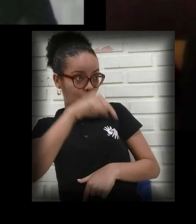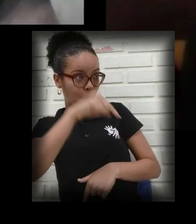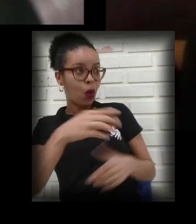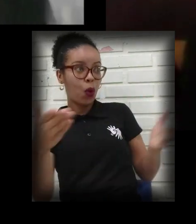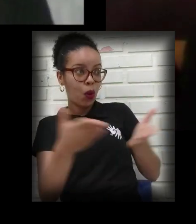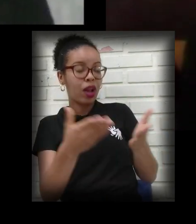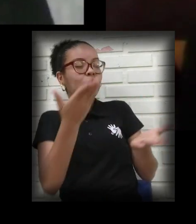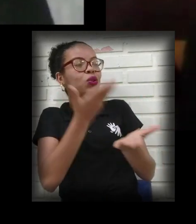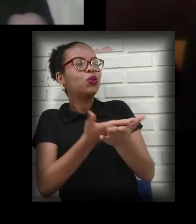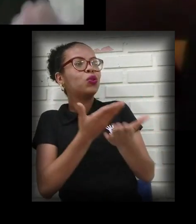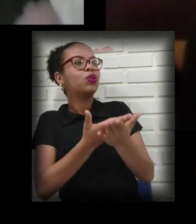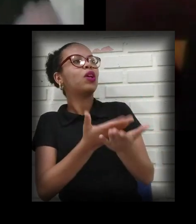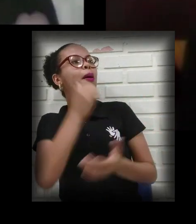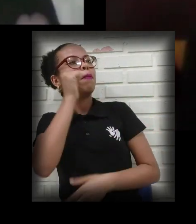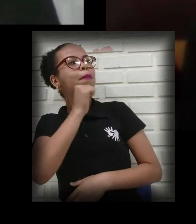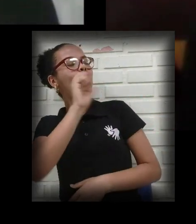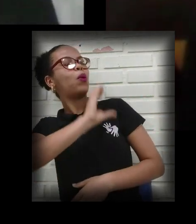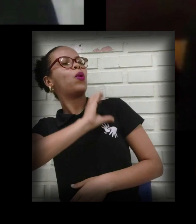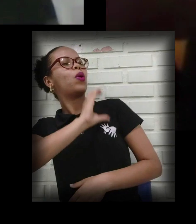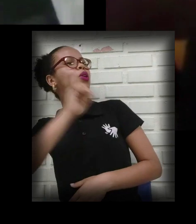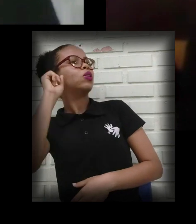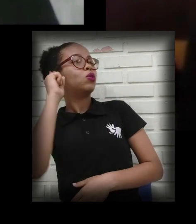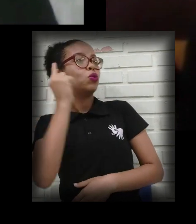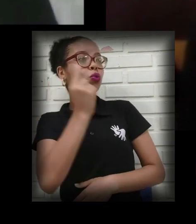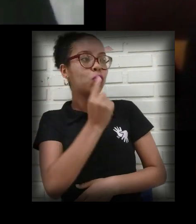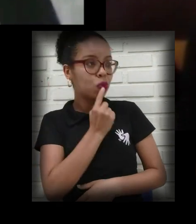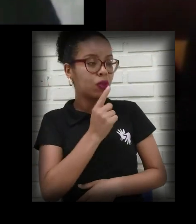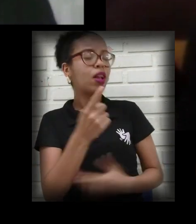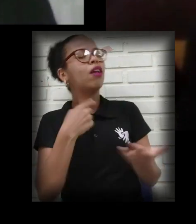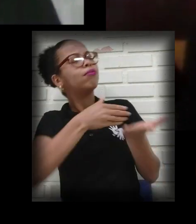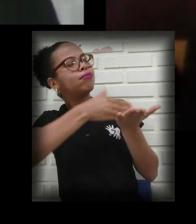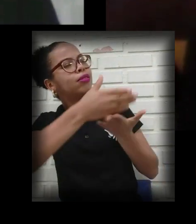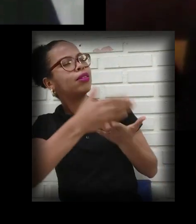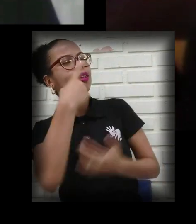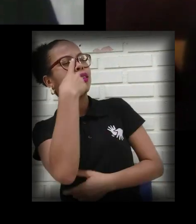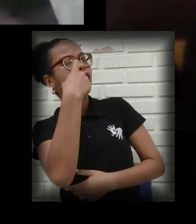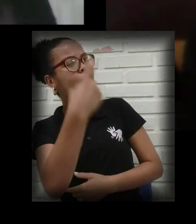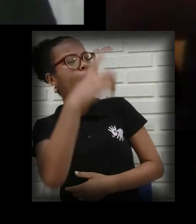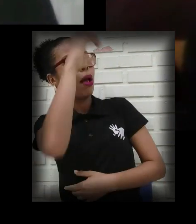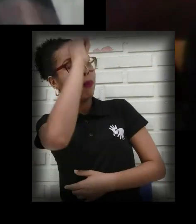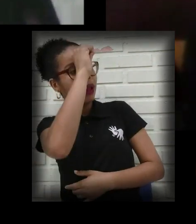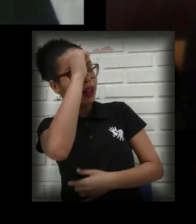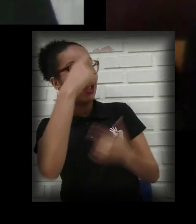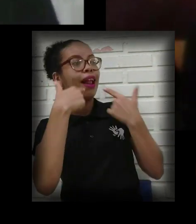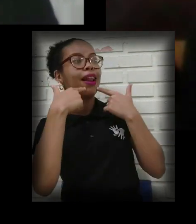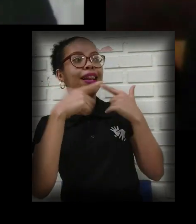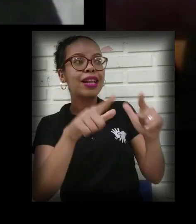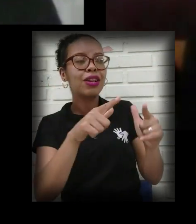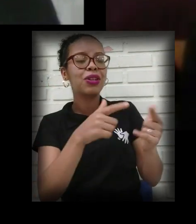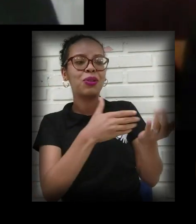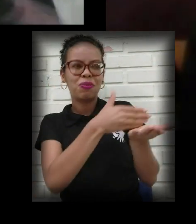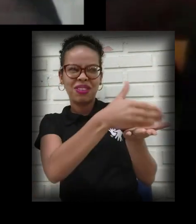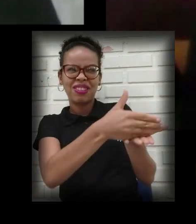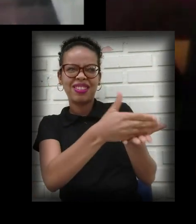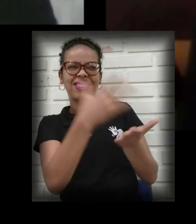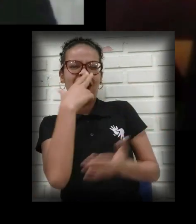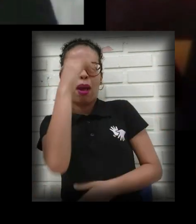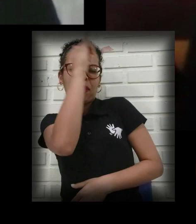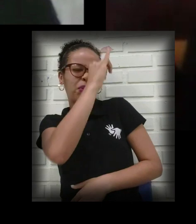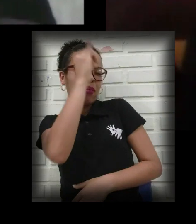eu estudei com uma estudante surda, aí eu comecei a me interessar em aprender a língua. No início, né? Era muito boba, chegava em